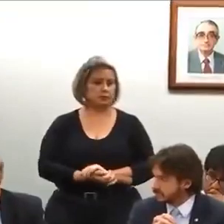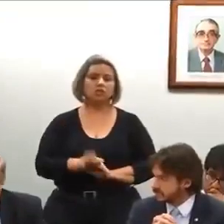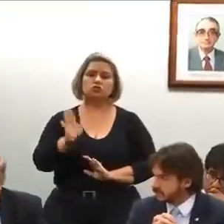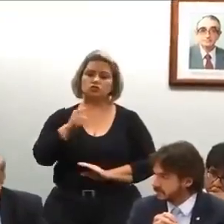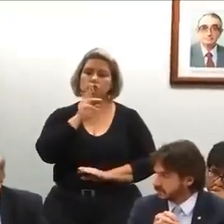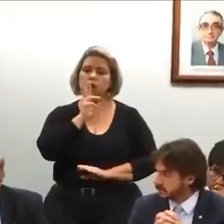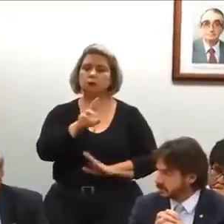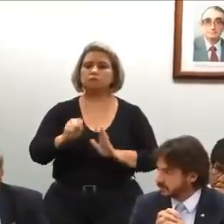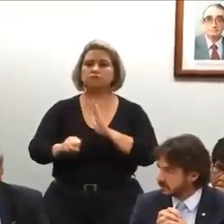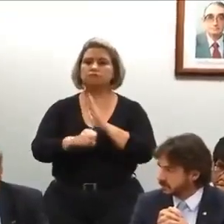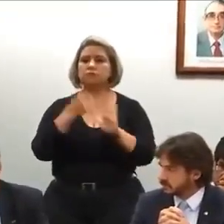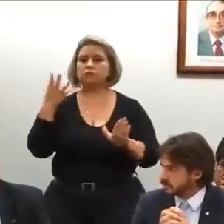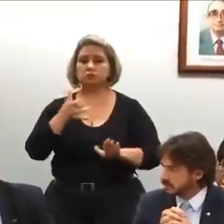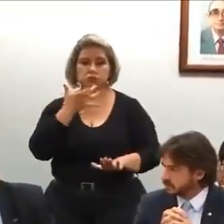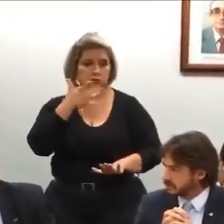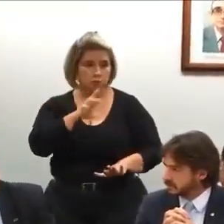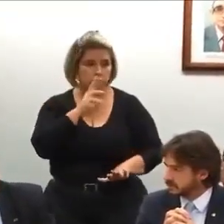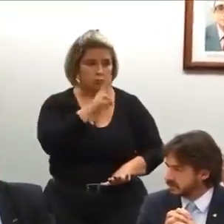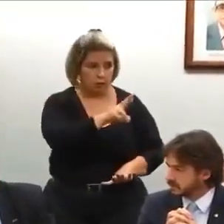mas não quiseram ouvir.